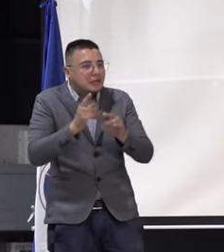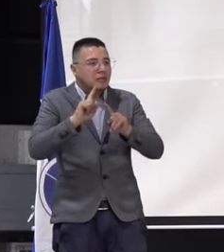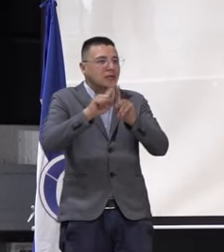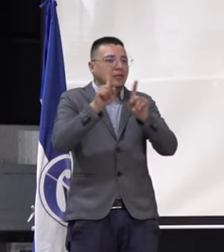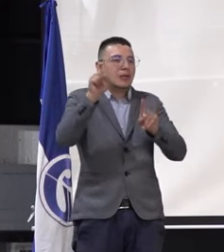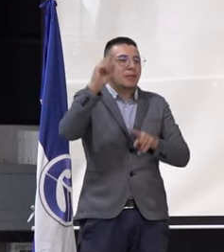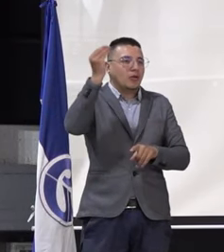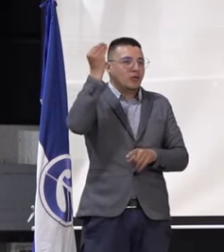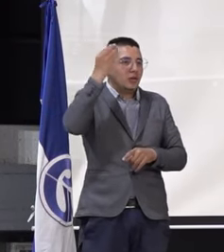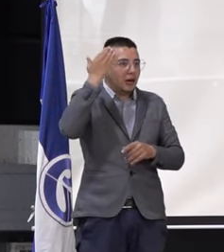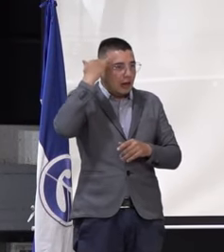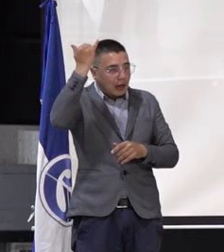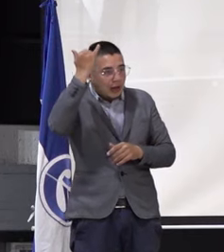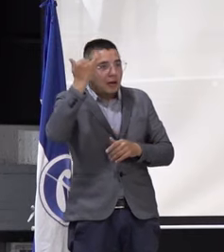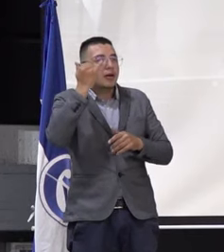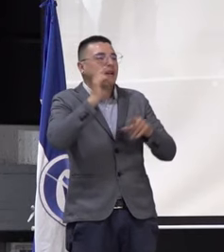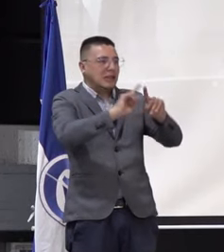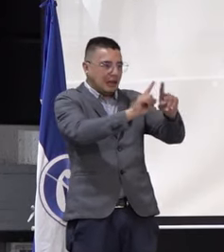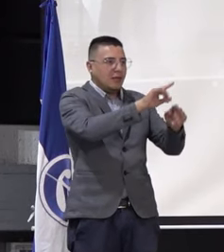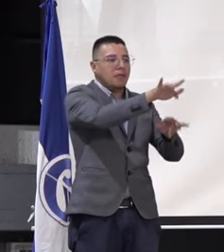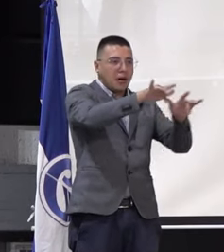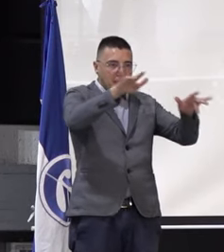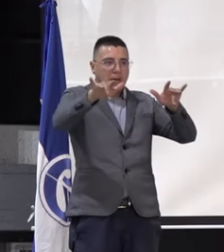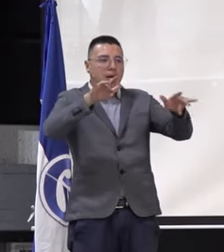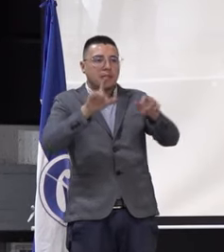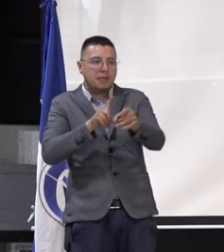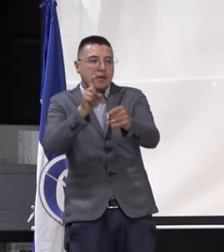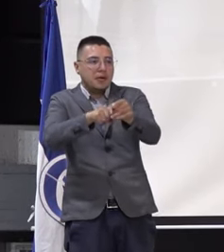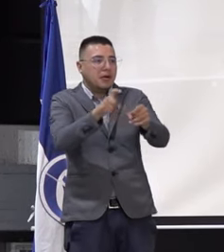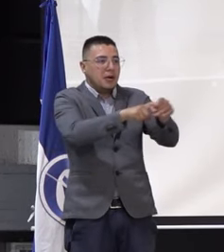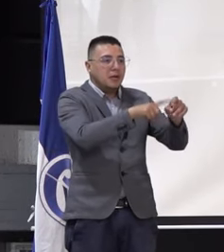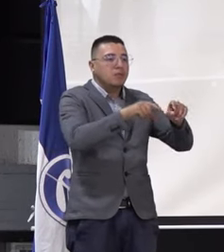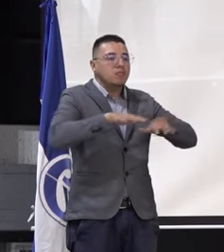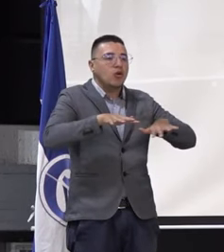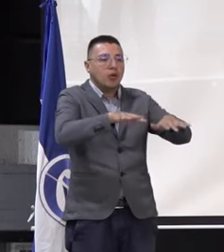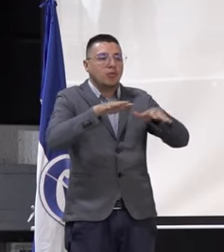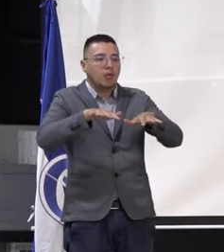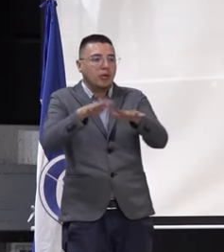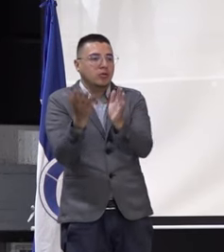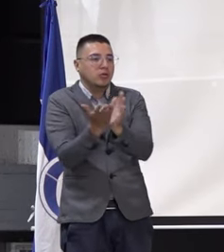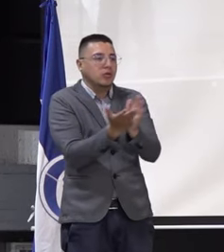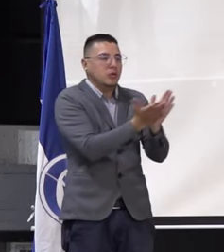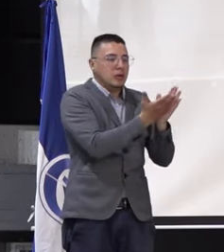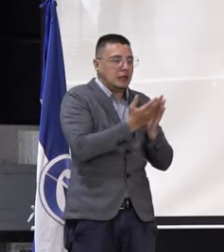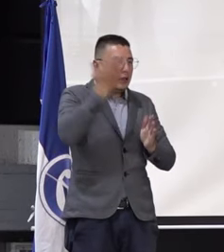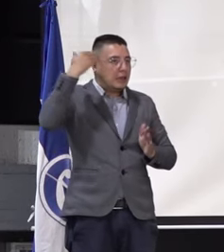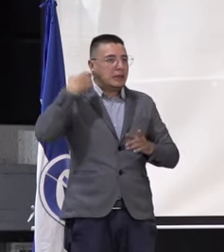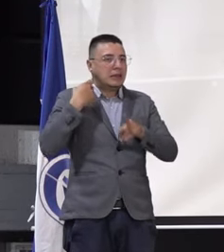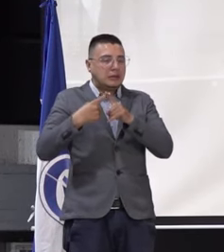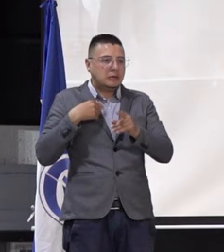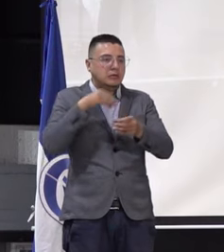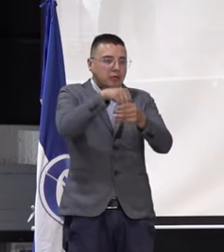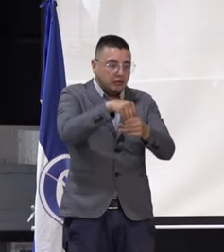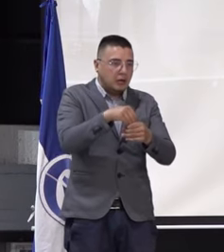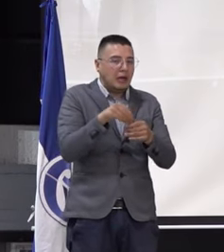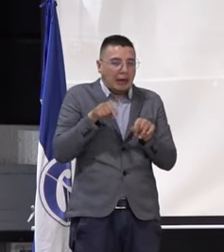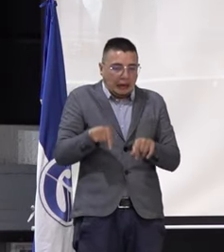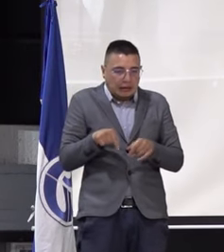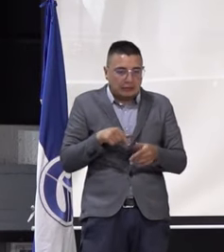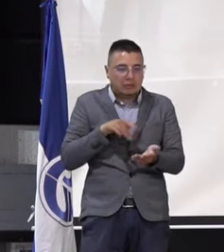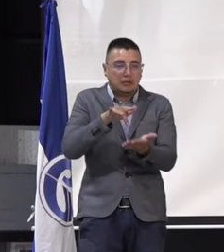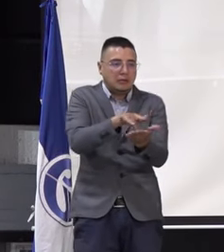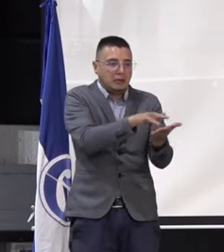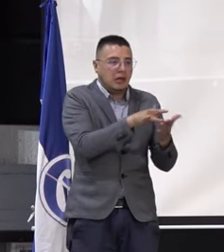académico, así como acompañar en diferentes escenarios de discusión los movimientos estudiantiles en los que estuve. Básicamente eso es como lo que me ha acercado a estos